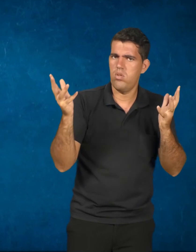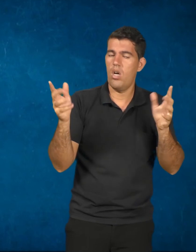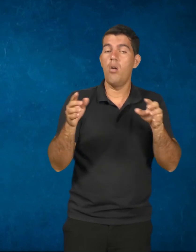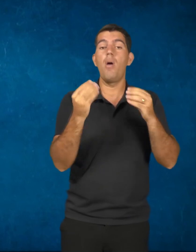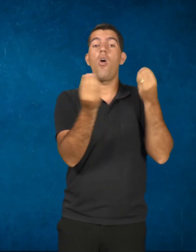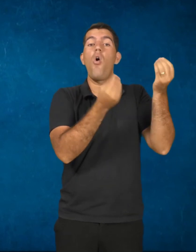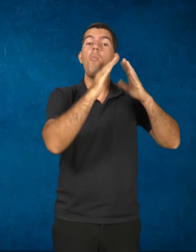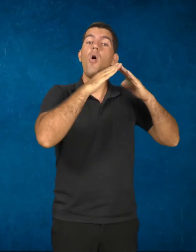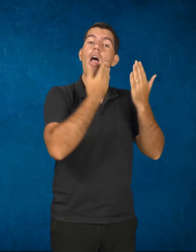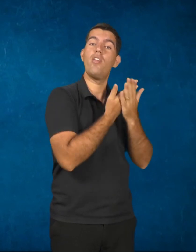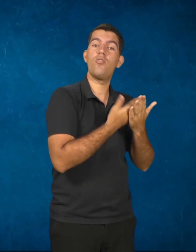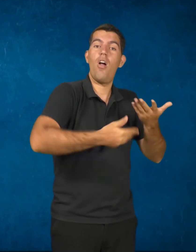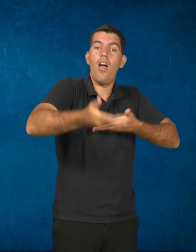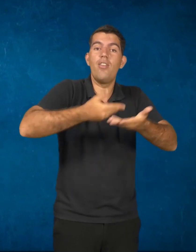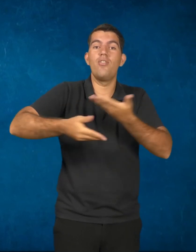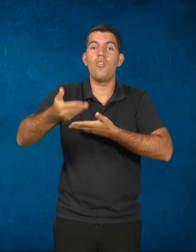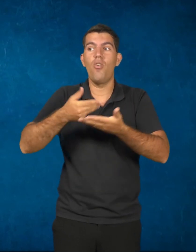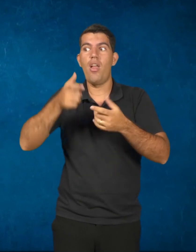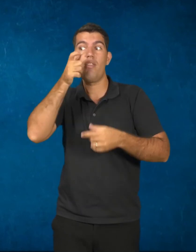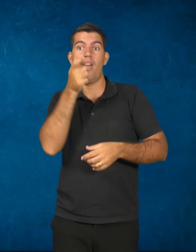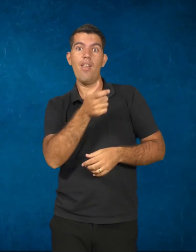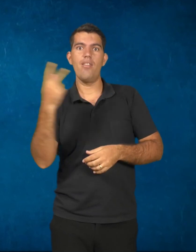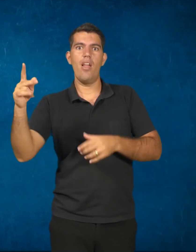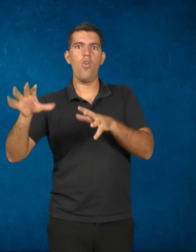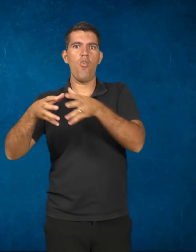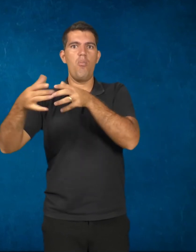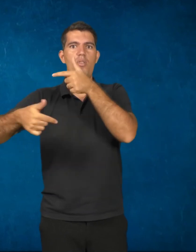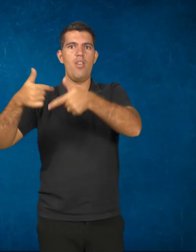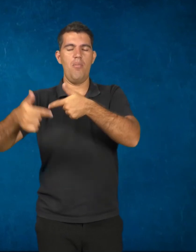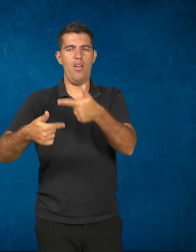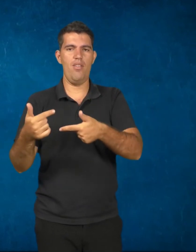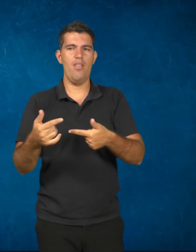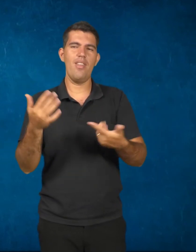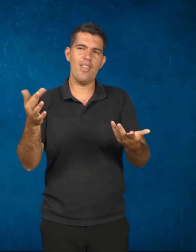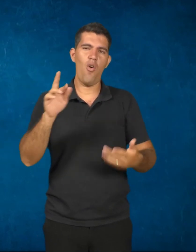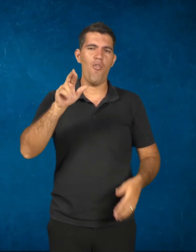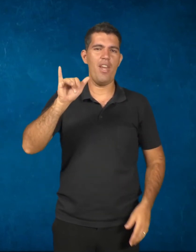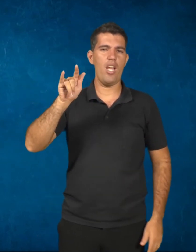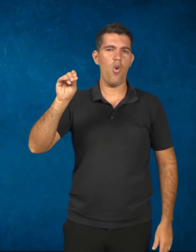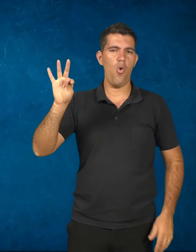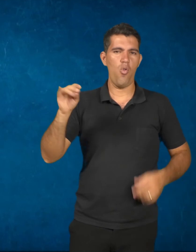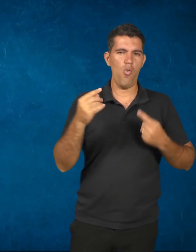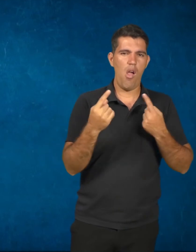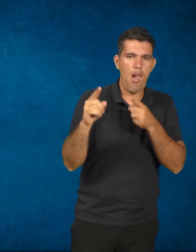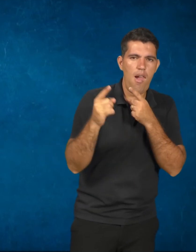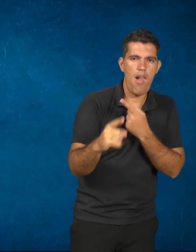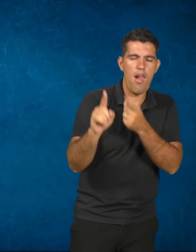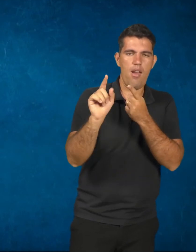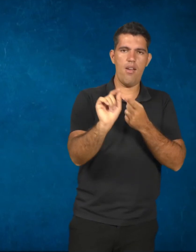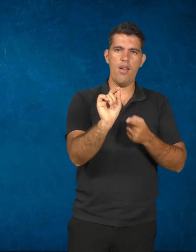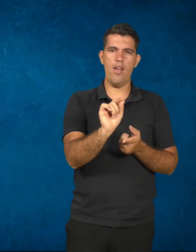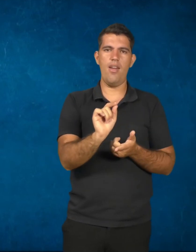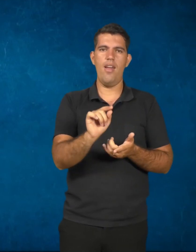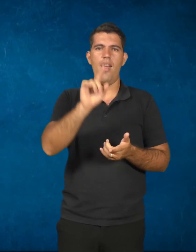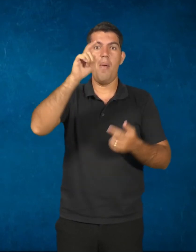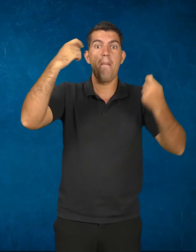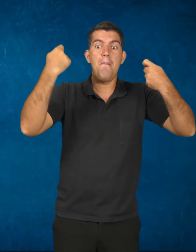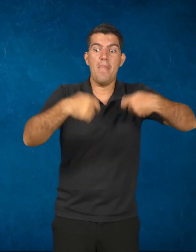interesses da classe trabalhadora. Assim, Frigoto faz a seguinte provocação, é preciso pensar